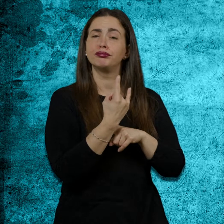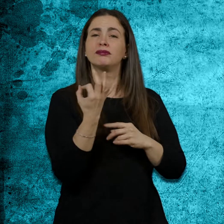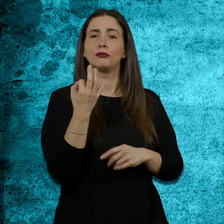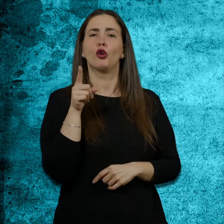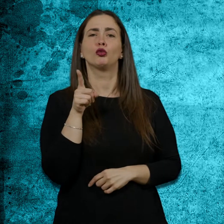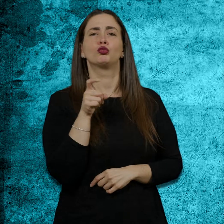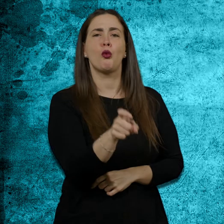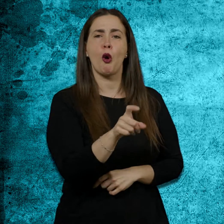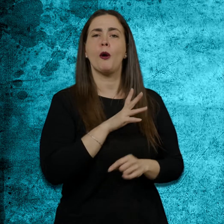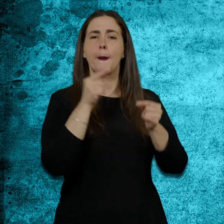degenerativa.